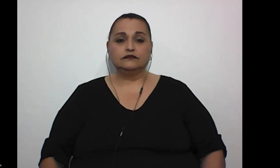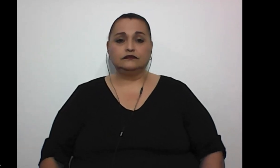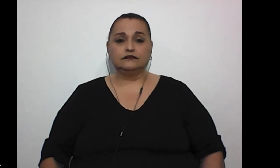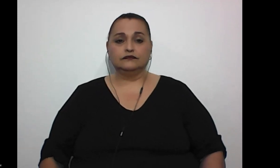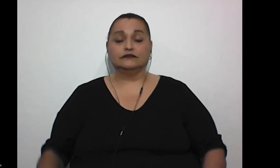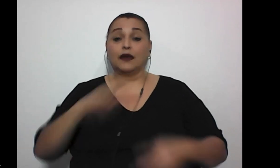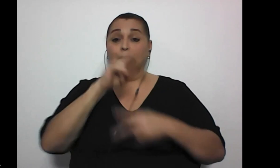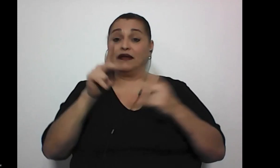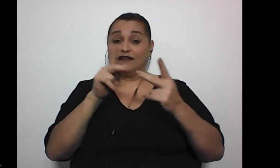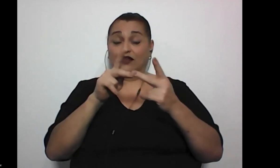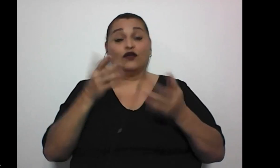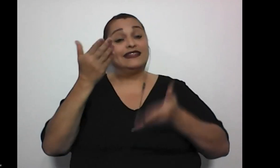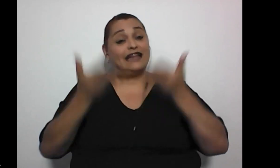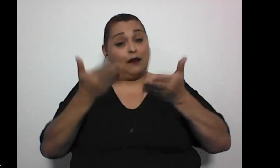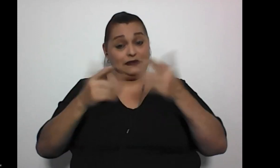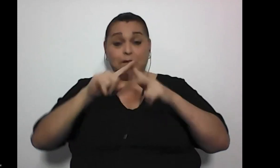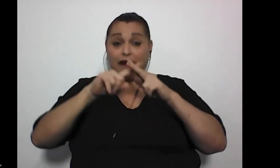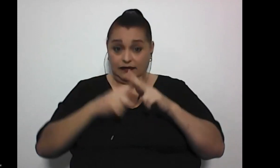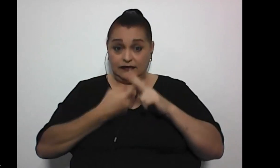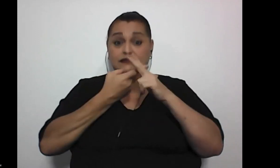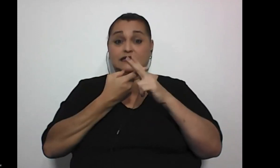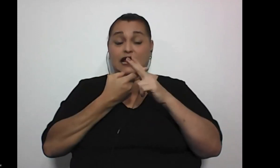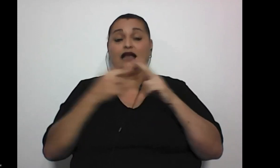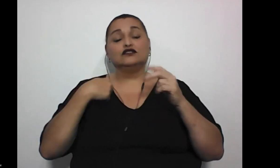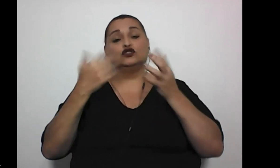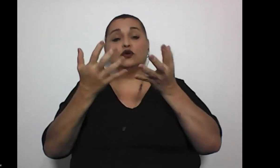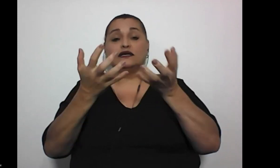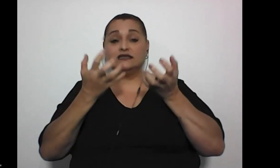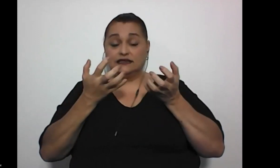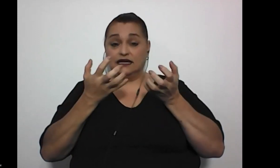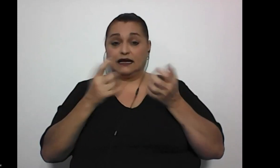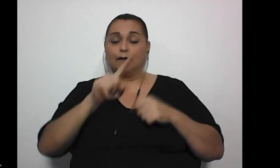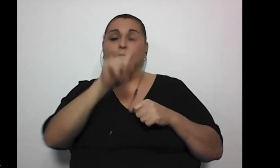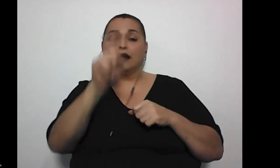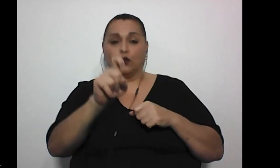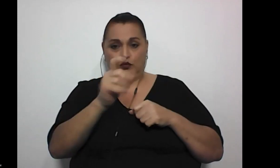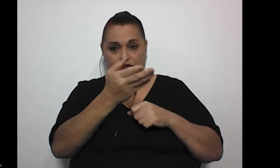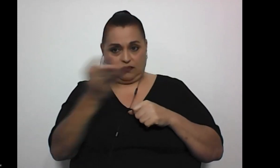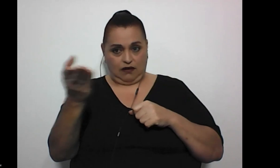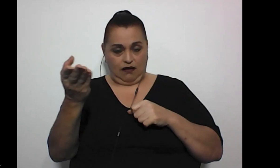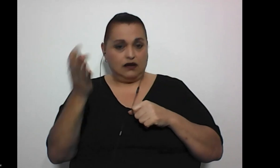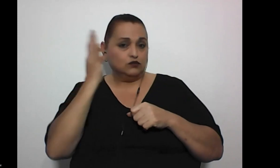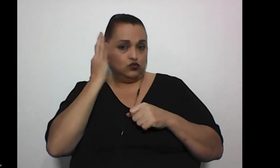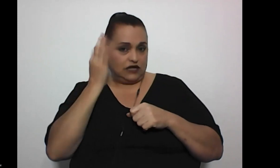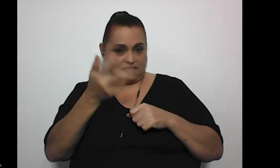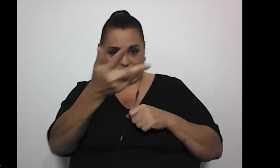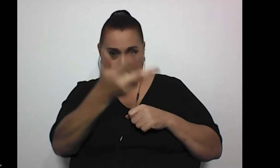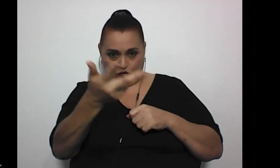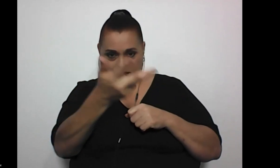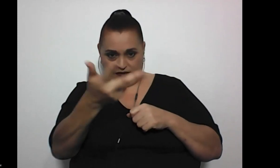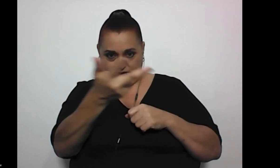Perfecto. Tal vez para ir iniciando, yo quisiera preguntarles, muchachas, a ustedes tres,